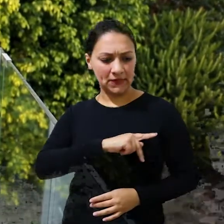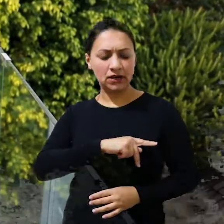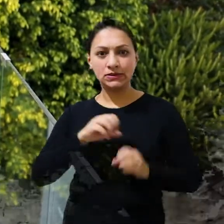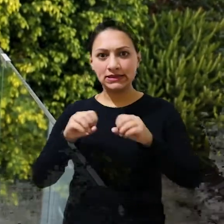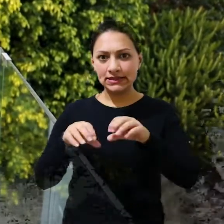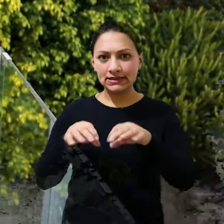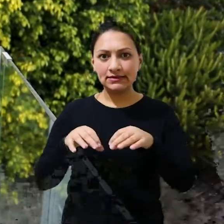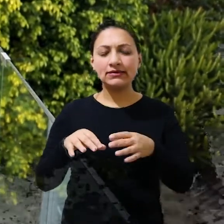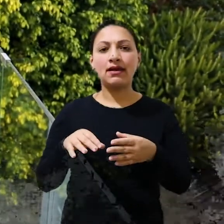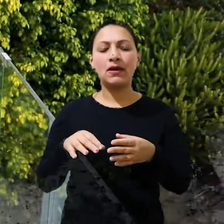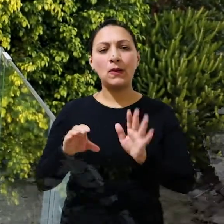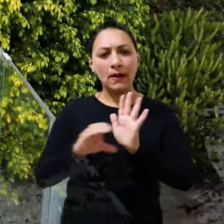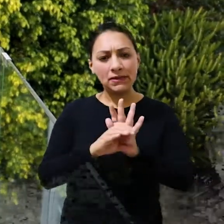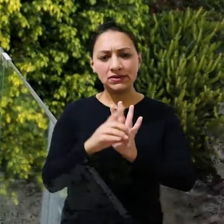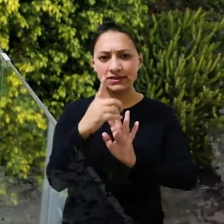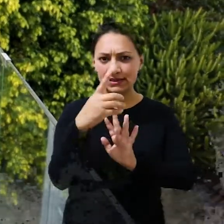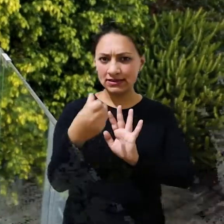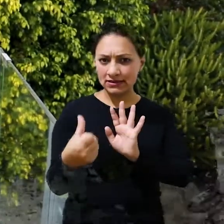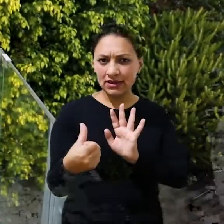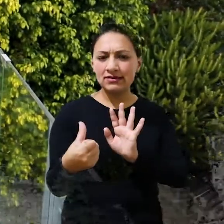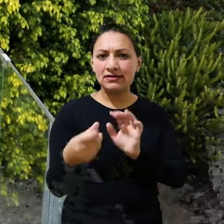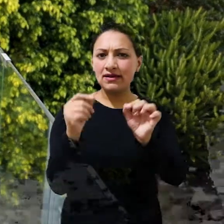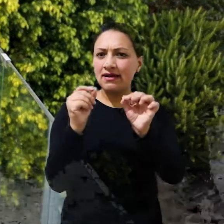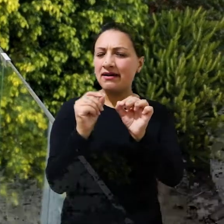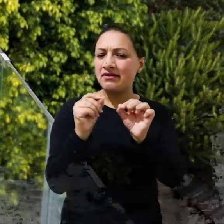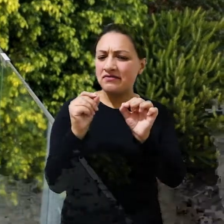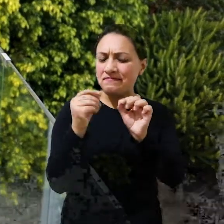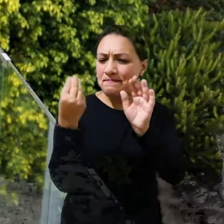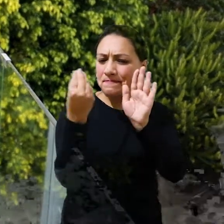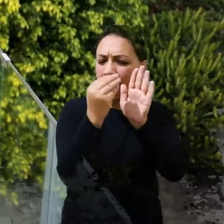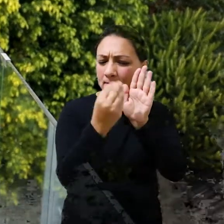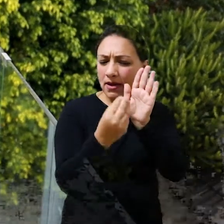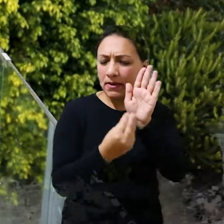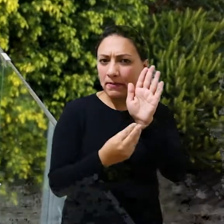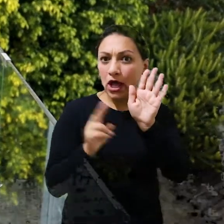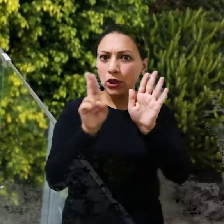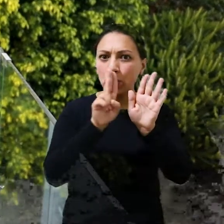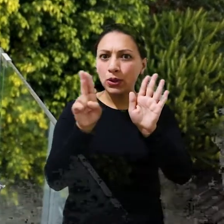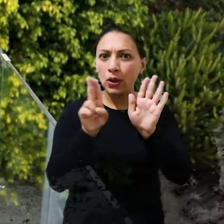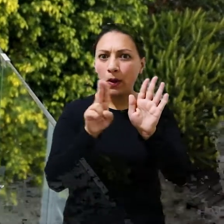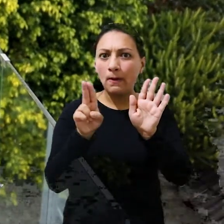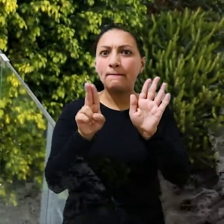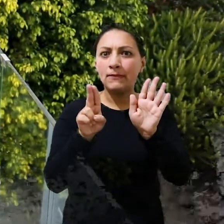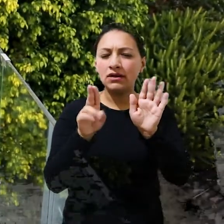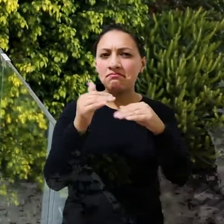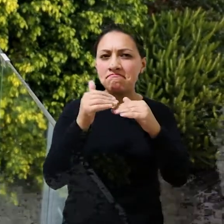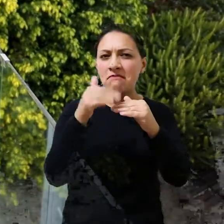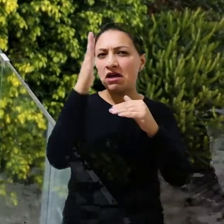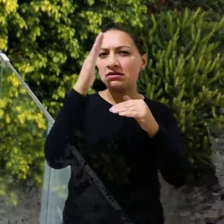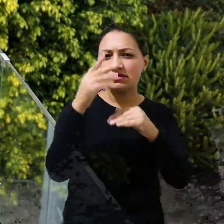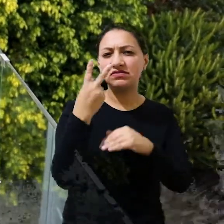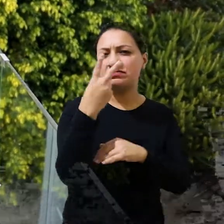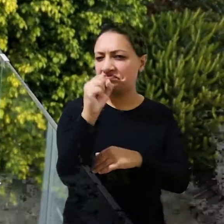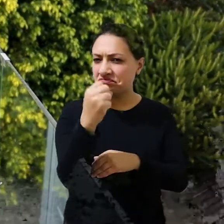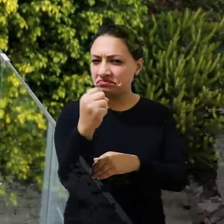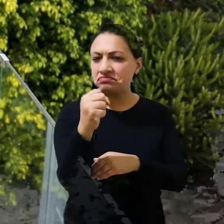16 ele vai fazer uma lista de nomes que vai constar mais de 28